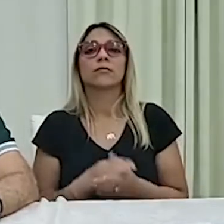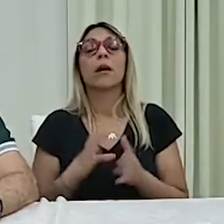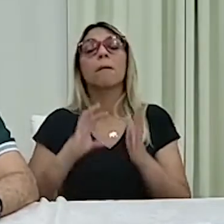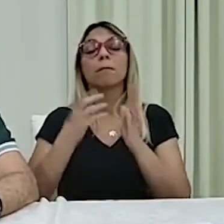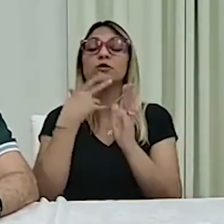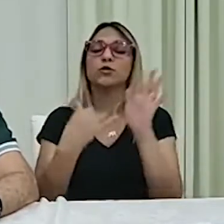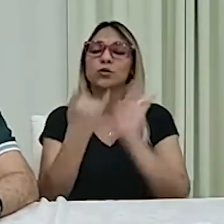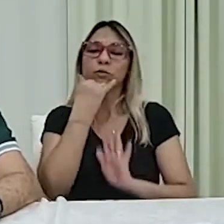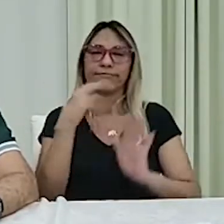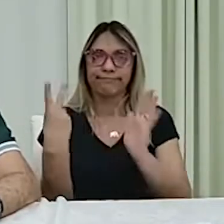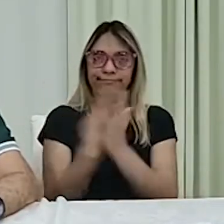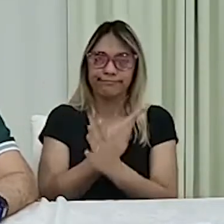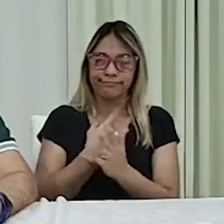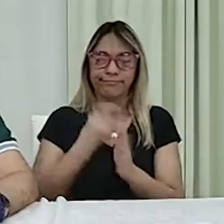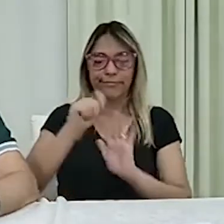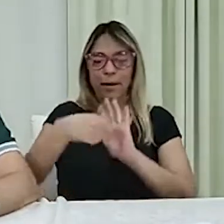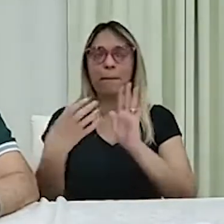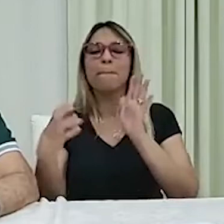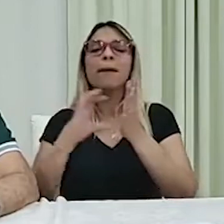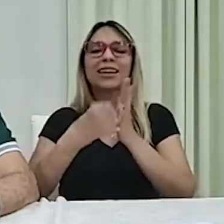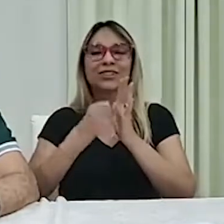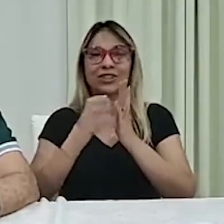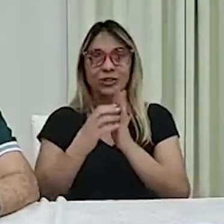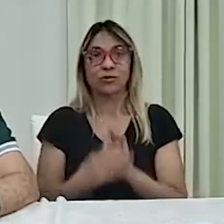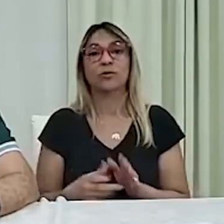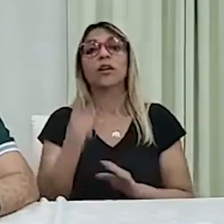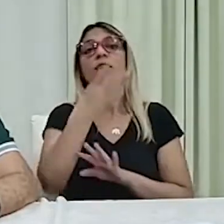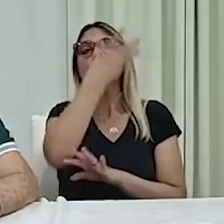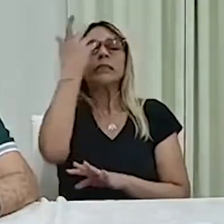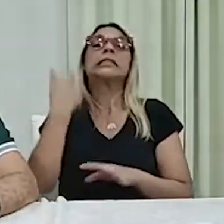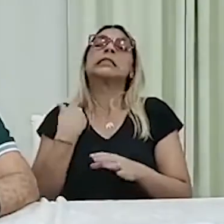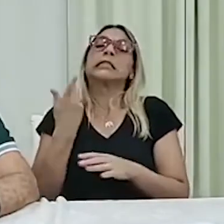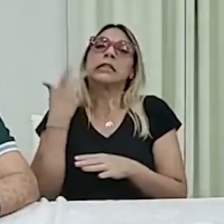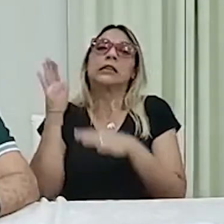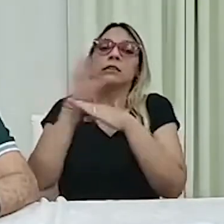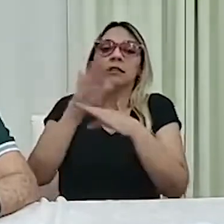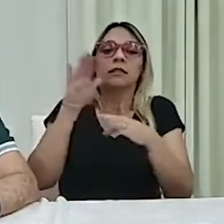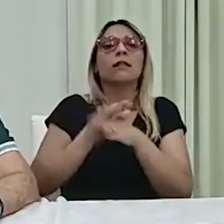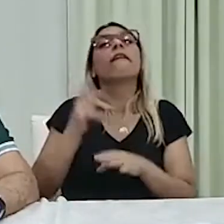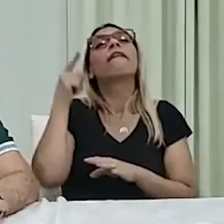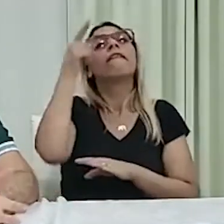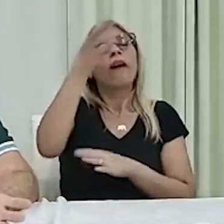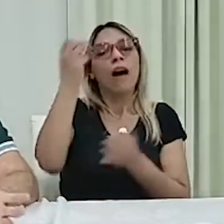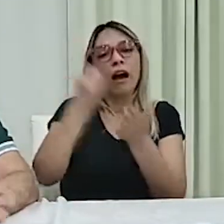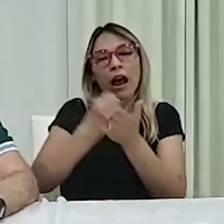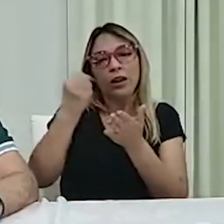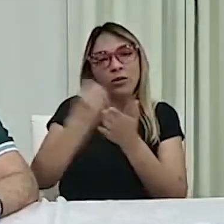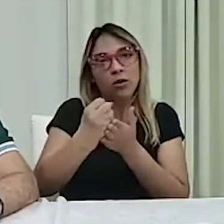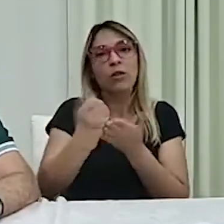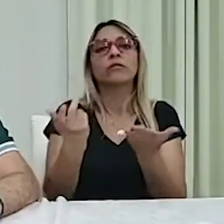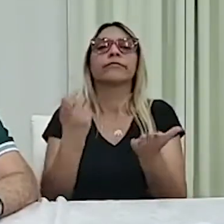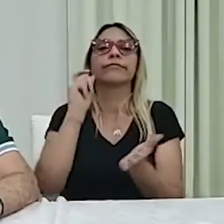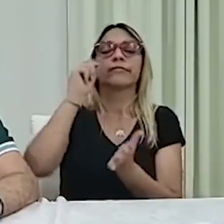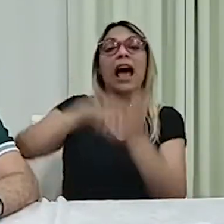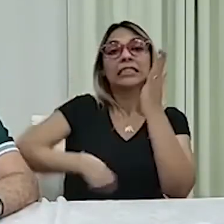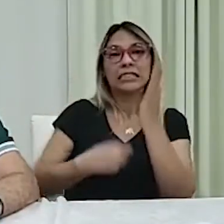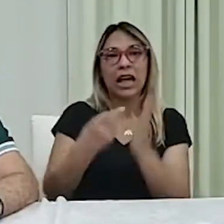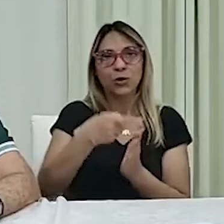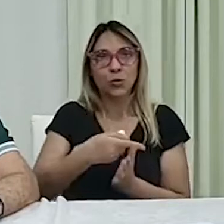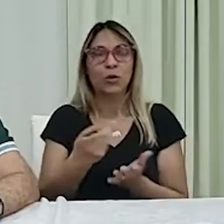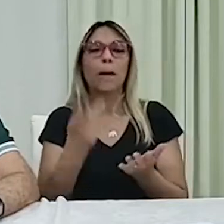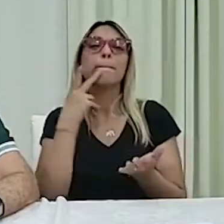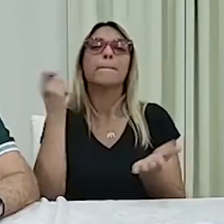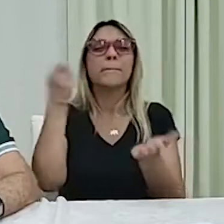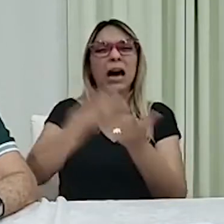O interessado, né, que está nos ajudando, tem que ir no cartório, reconhecer firma, paga mais ou menos R$ 5,00. Em